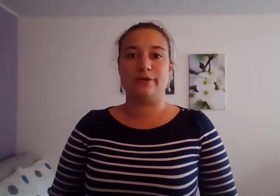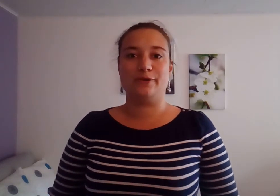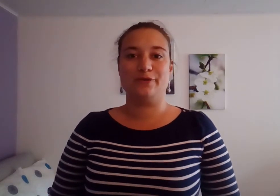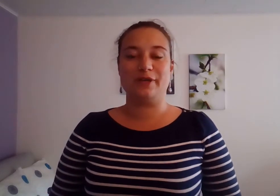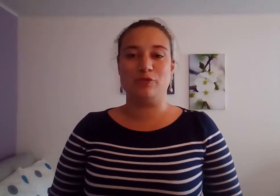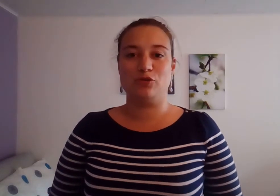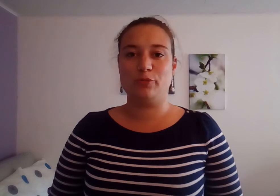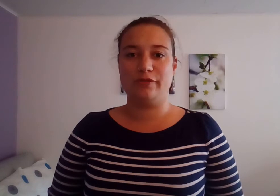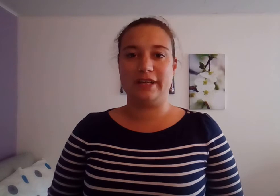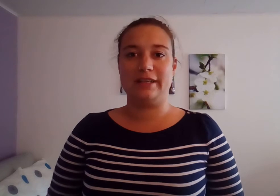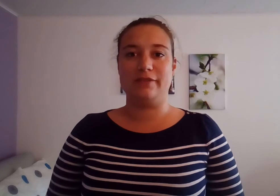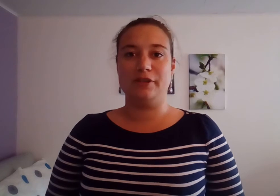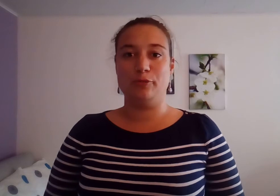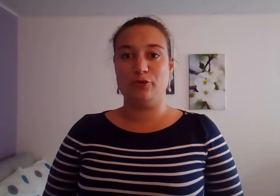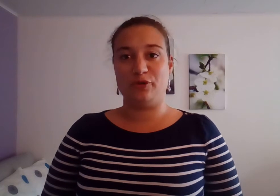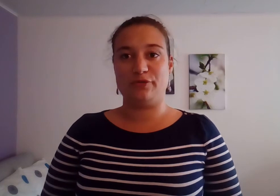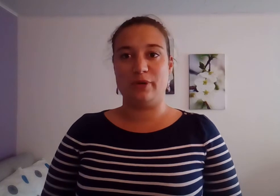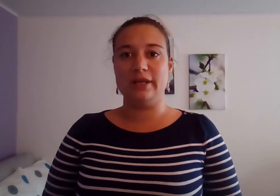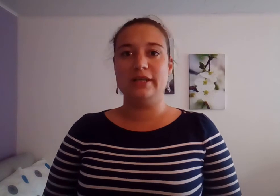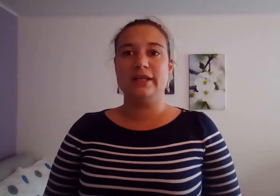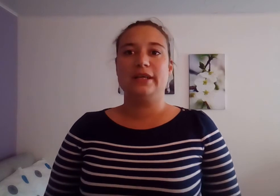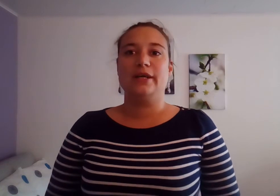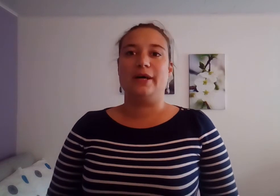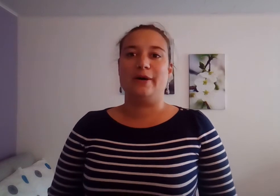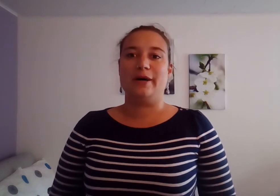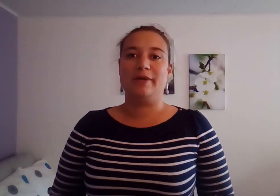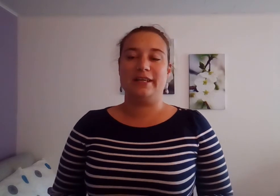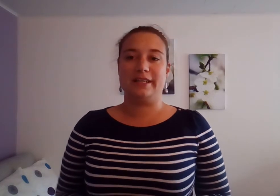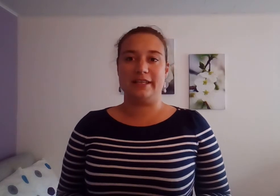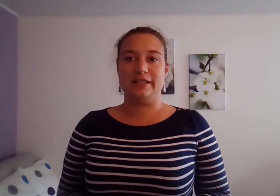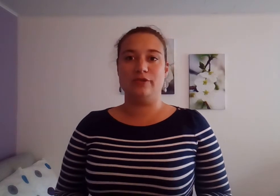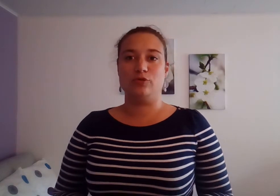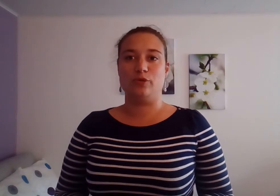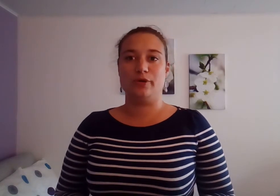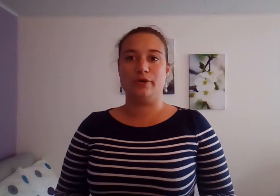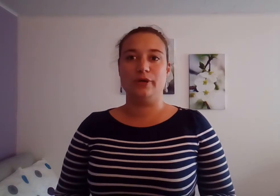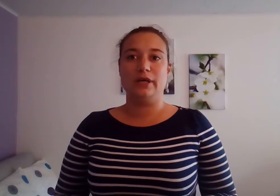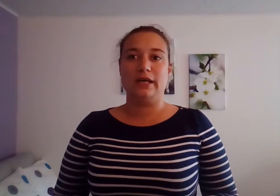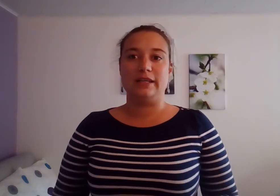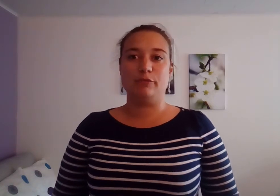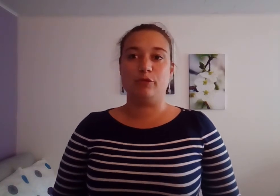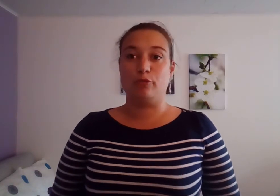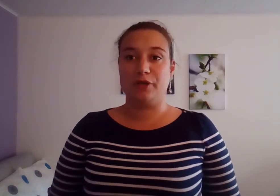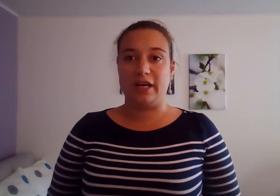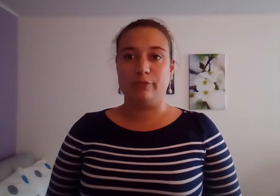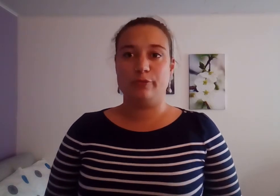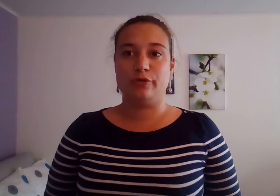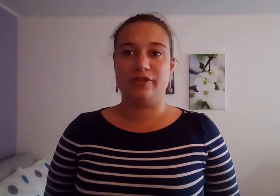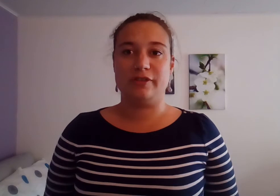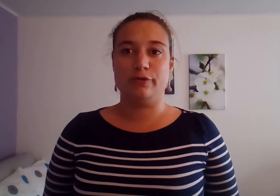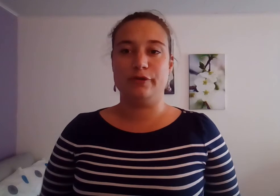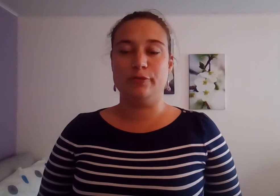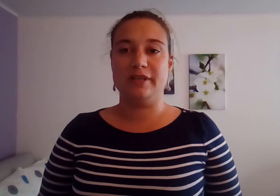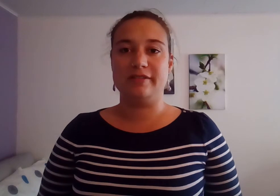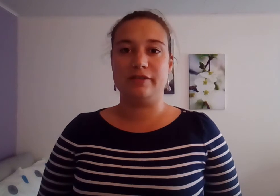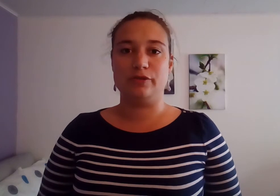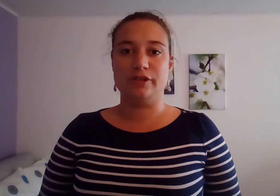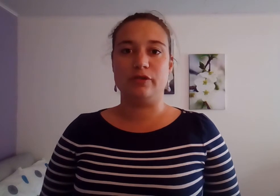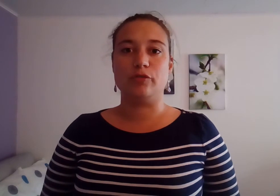au fur et à mesure. Vous pouvez regarder la vidéo plusieurs fois. Après les crises ou à des moments plus calmes. Si ça vous fait du bien, si ça vous détend à ce